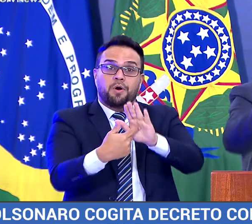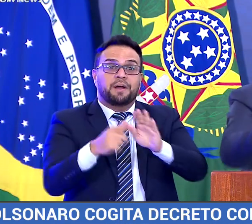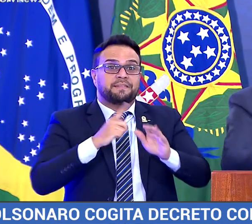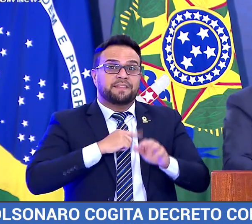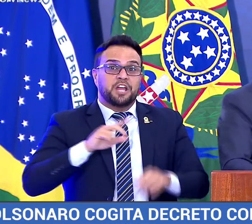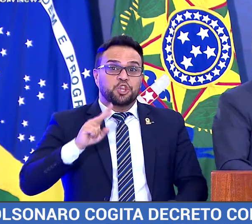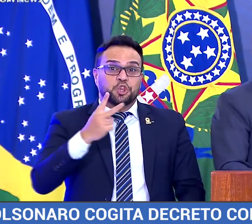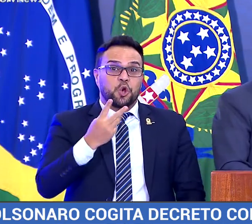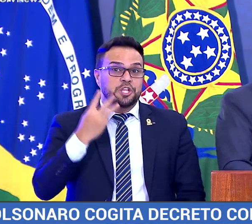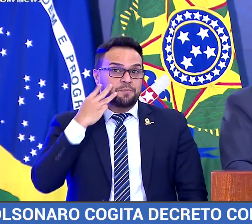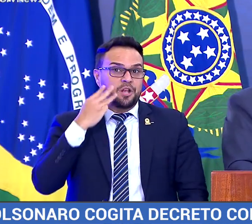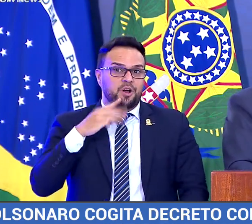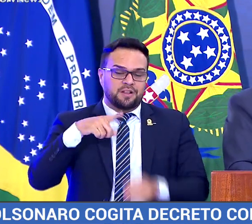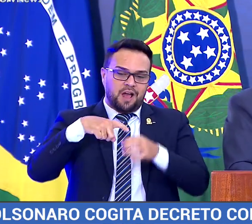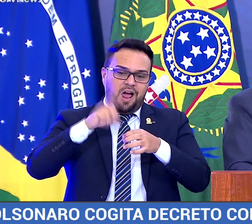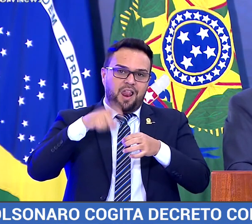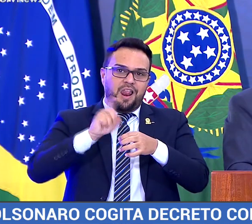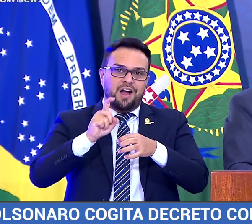latas de leite condensado.